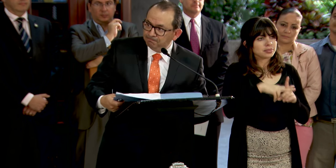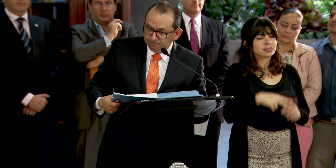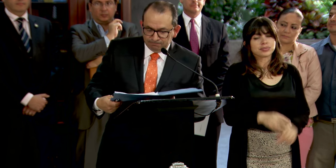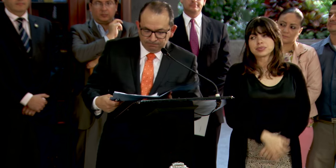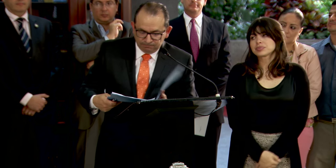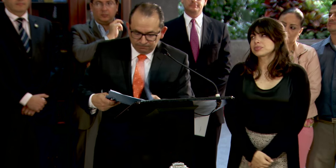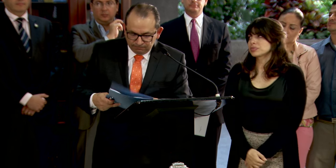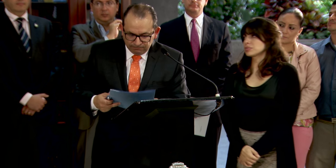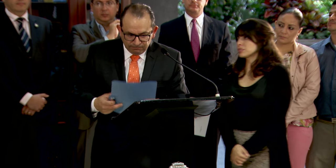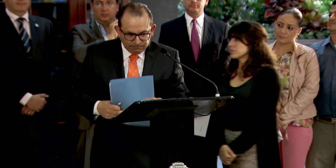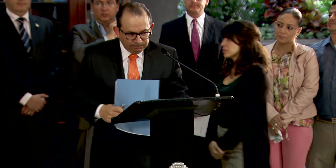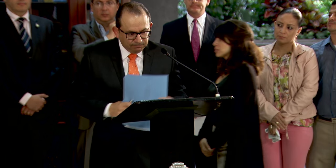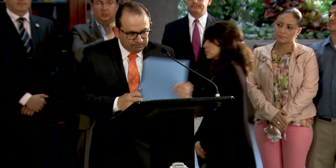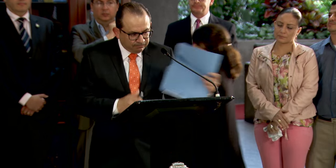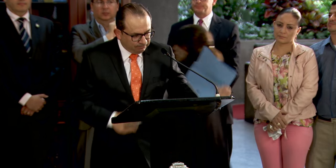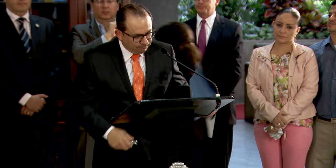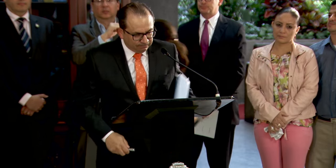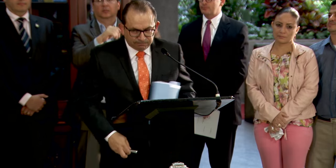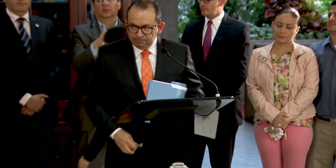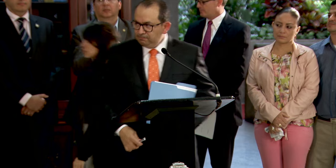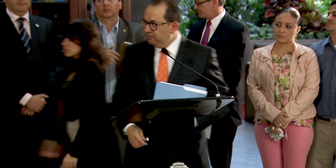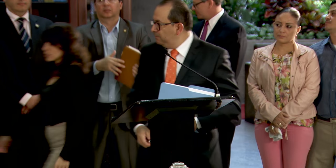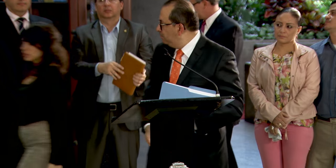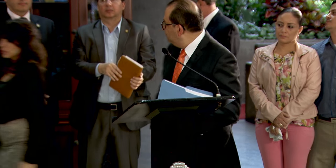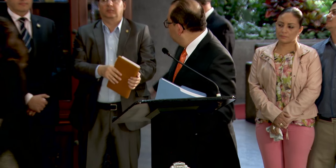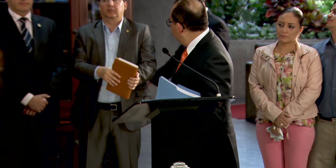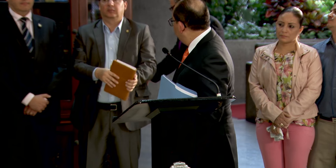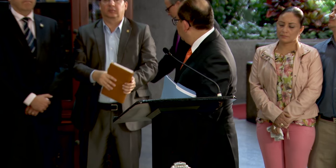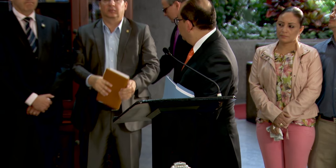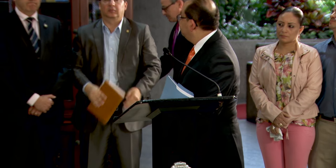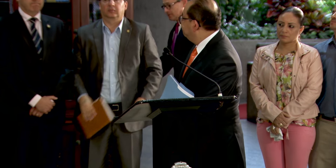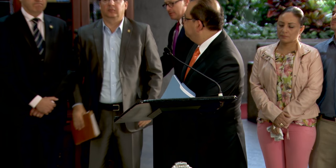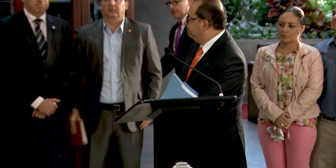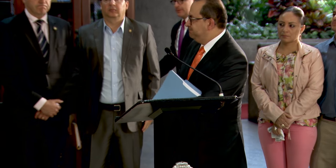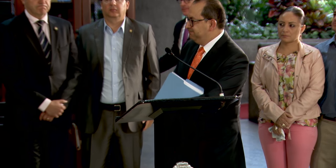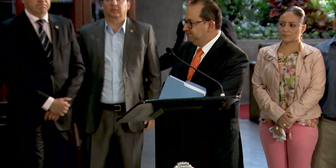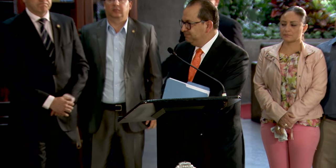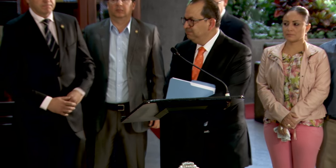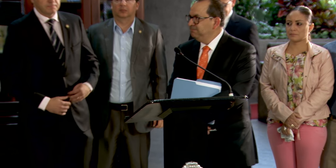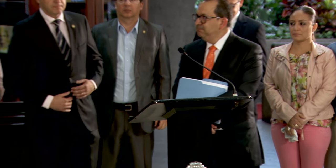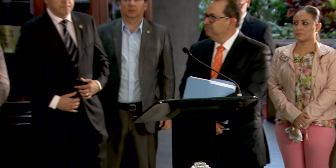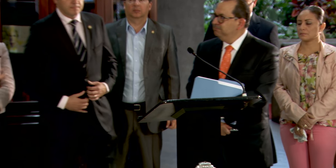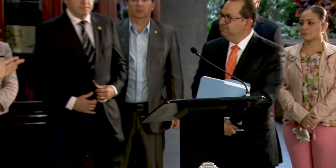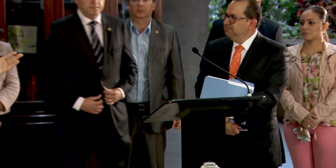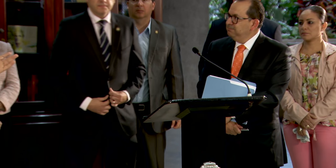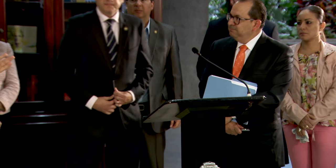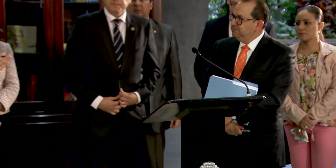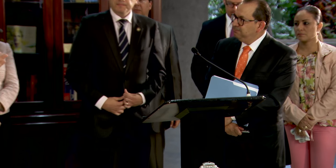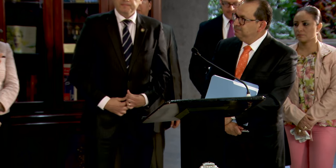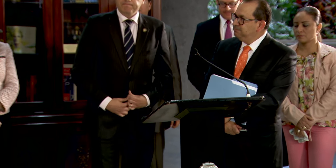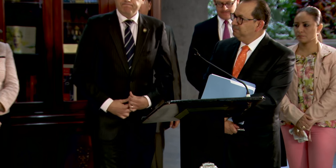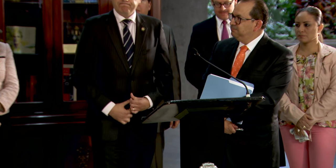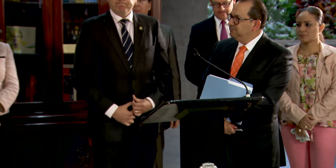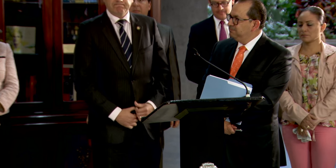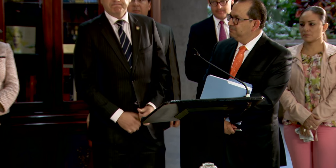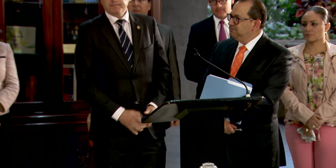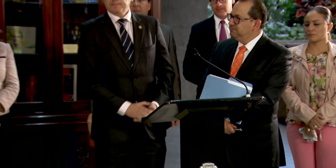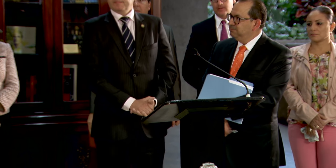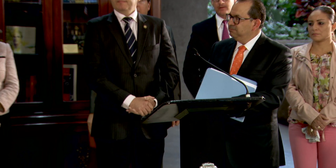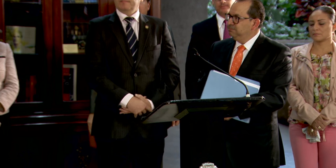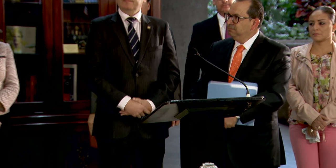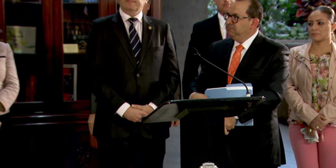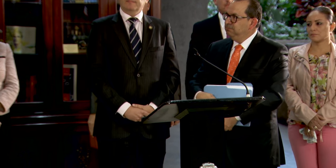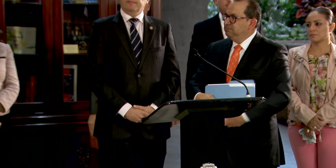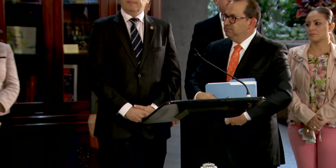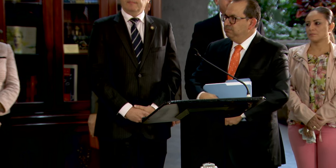Yo tengo que retirarme de atender otras actividades y pido disculpas por ello, pero aquí quedan todas las demás personas que